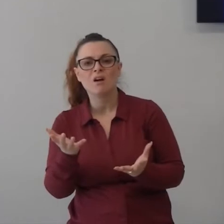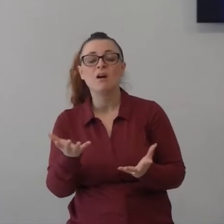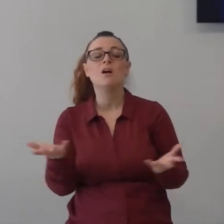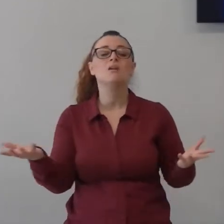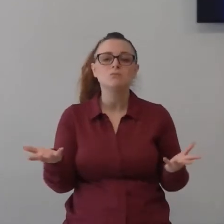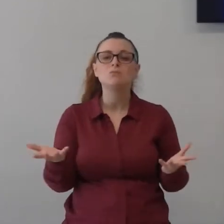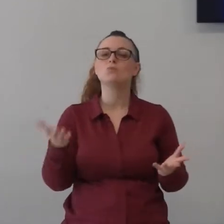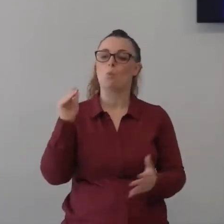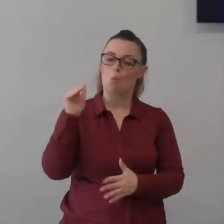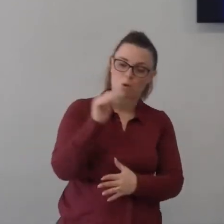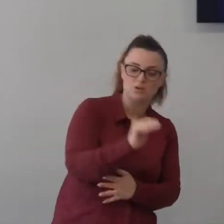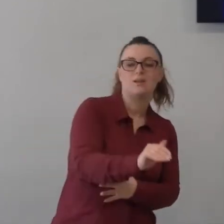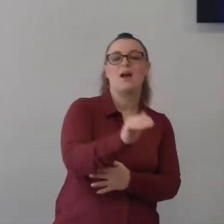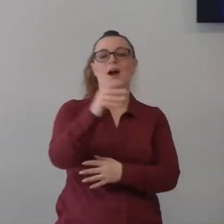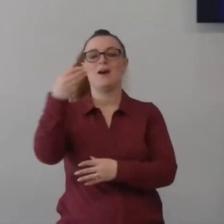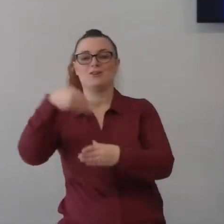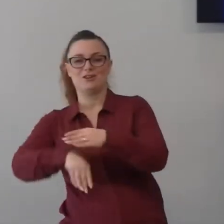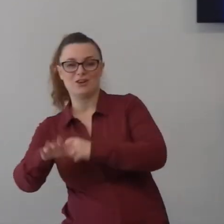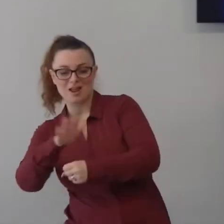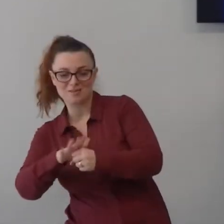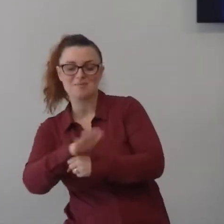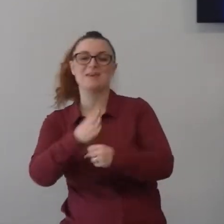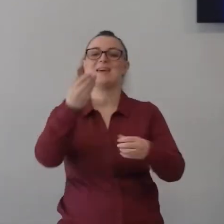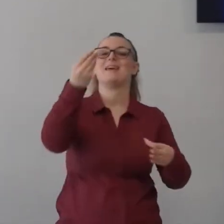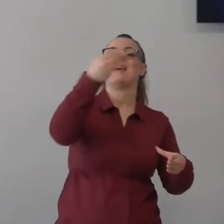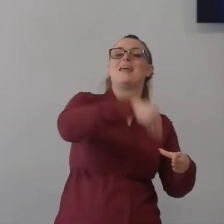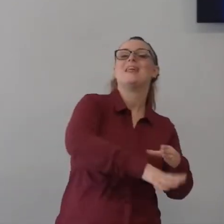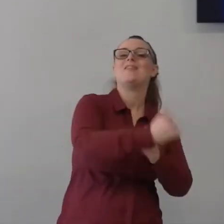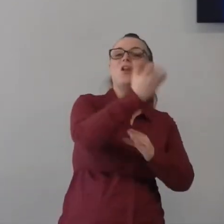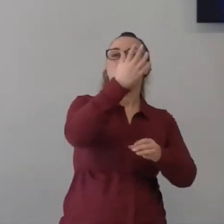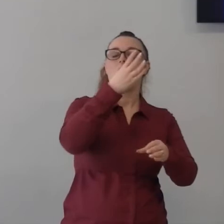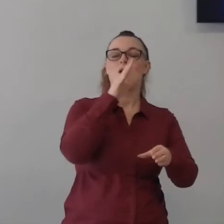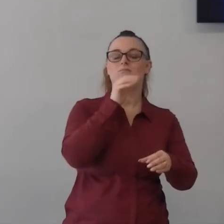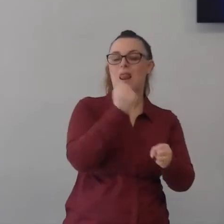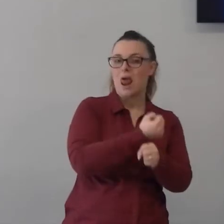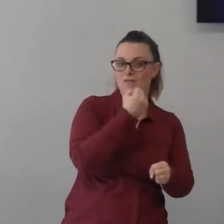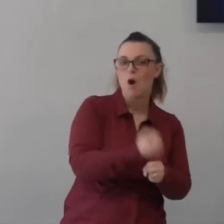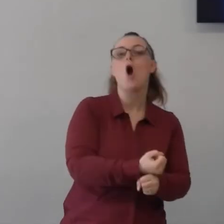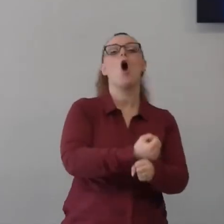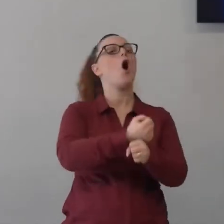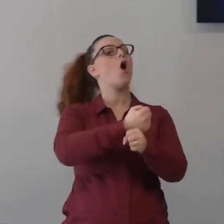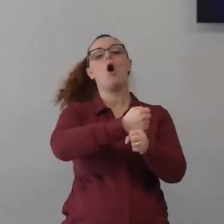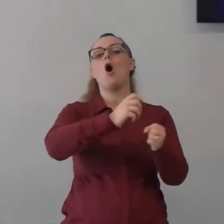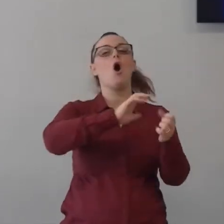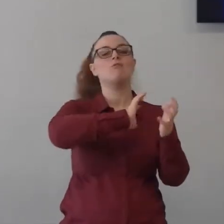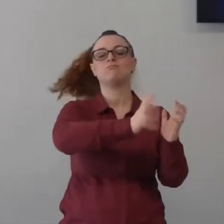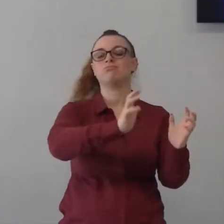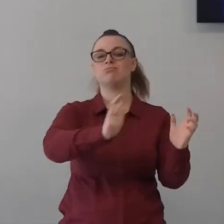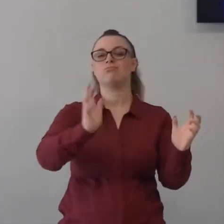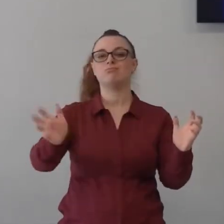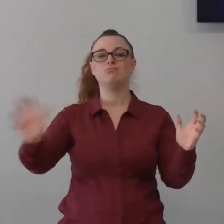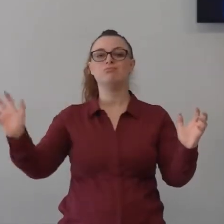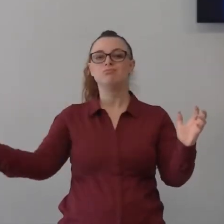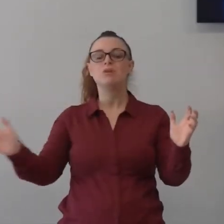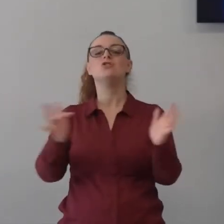più tempo al lavoro che quello che passiamo in chiesa o pregare per cui Gesù diceva